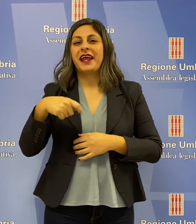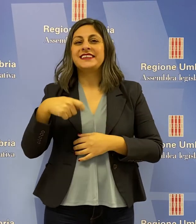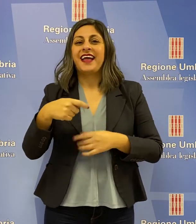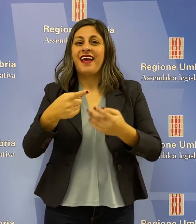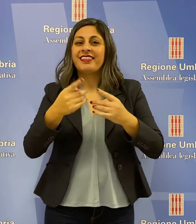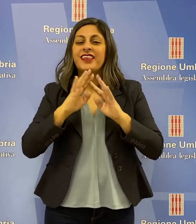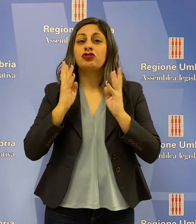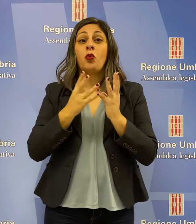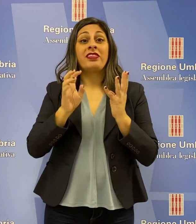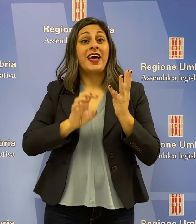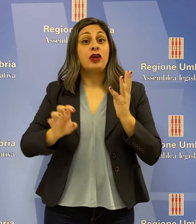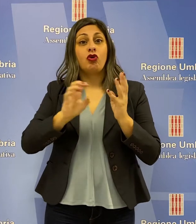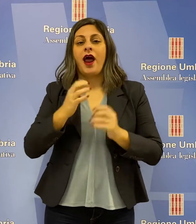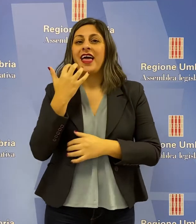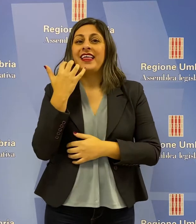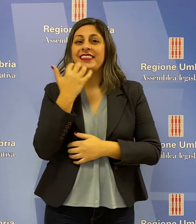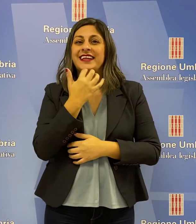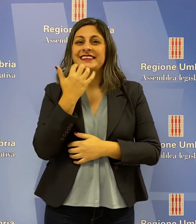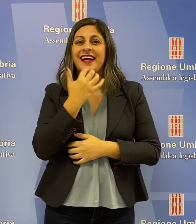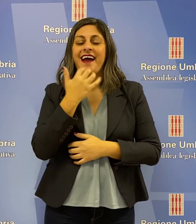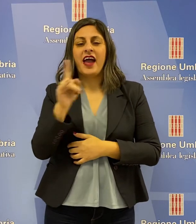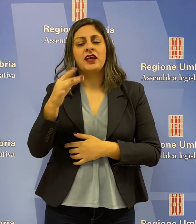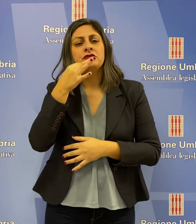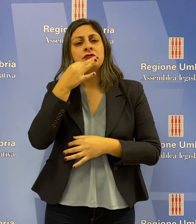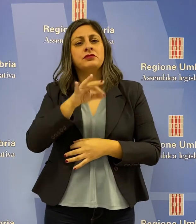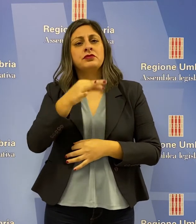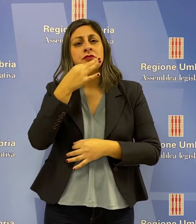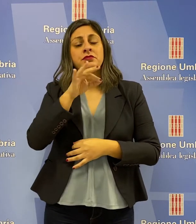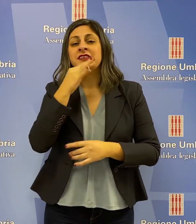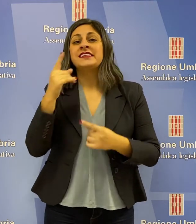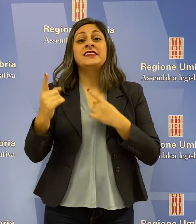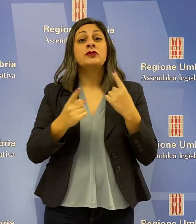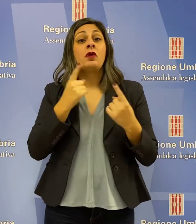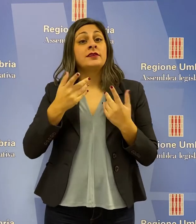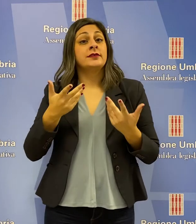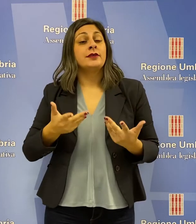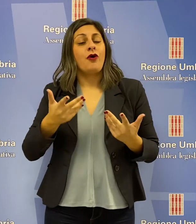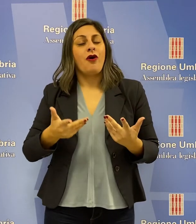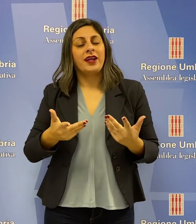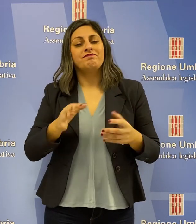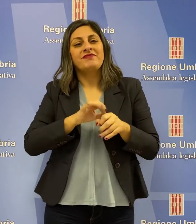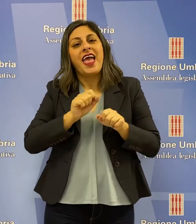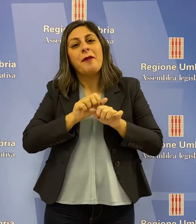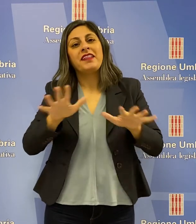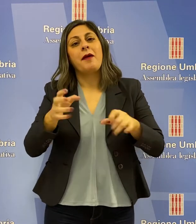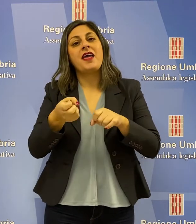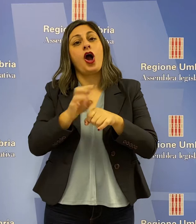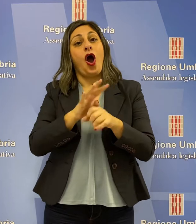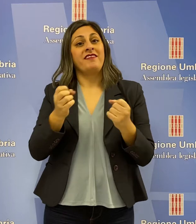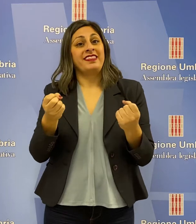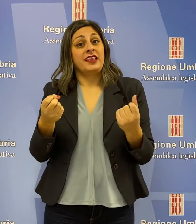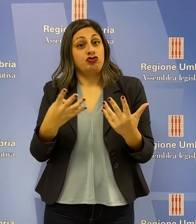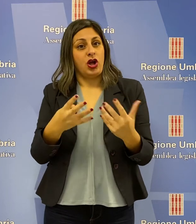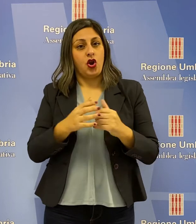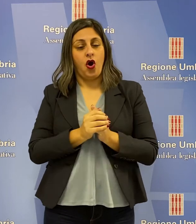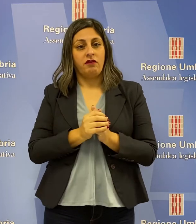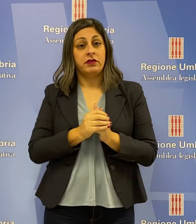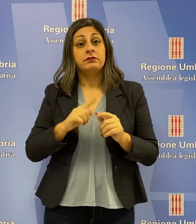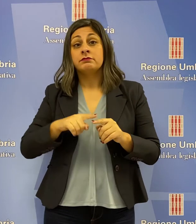Presidente della Giunta Regionale, Donatella Tesei, ha relazionato sulla situazione relativa all'epidemia Covid-19. Parte della seduta